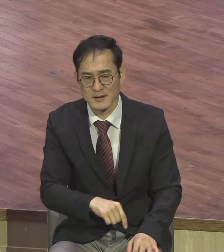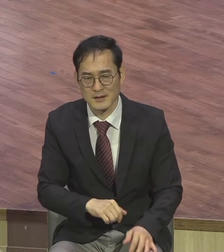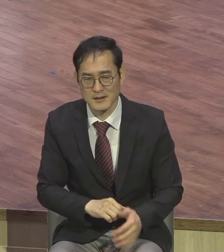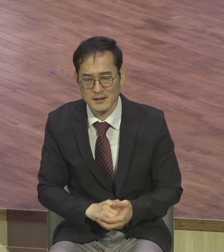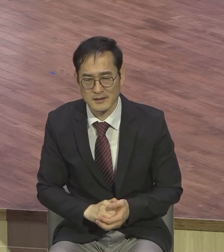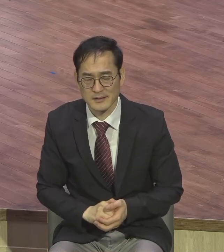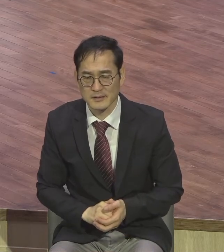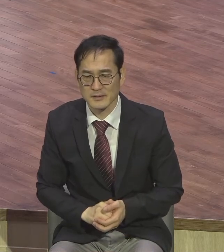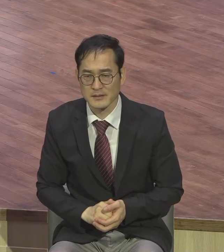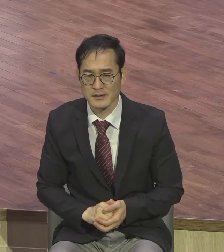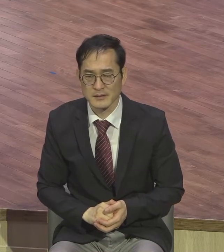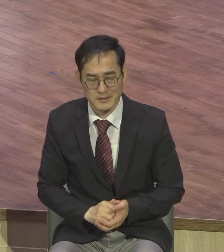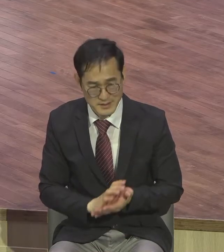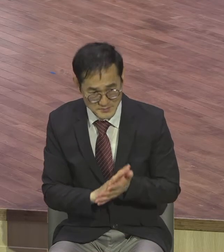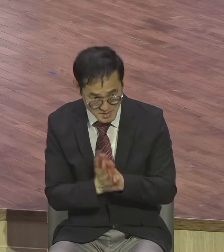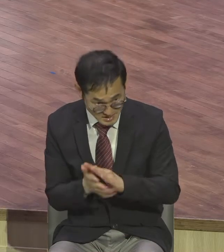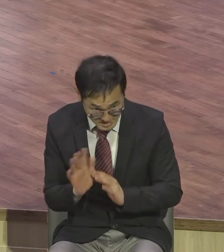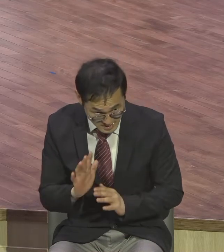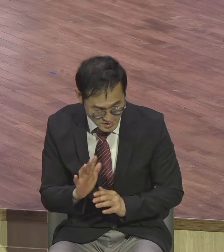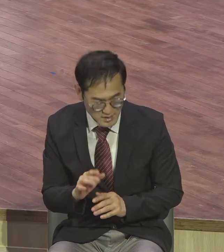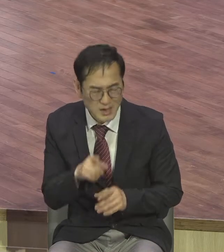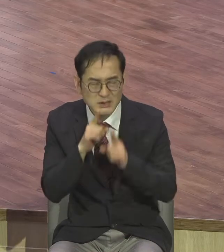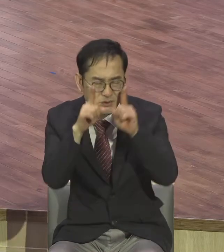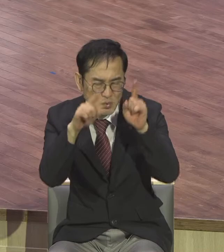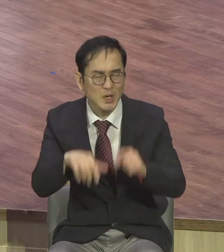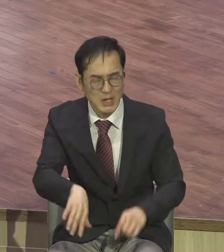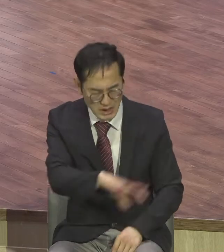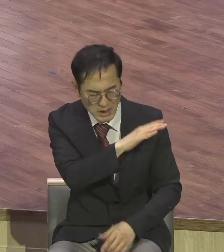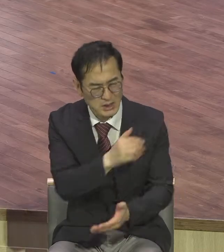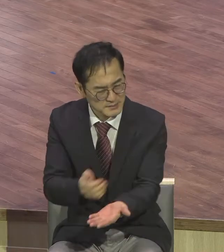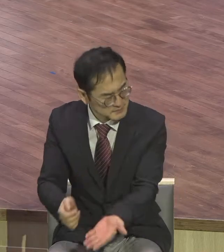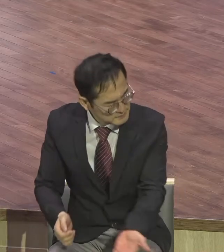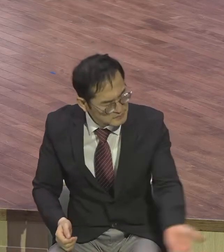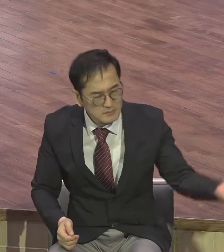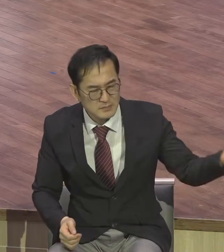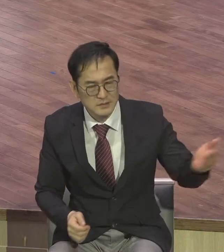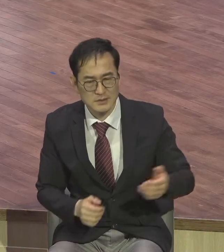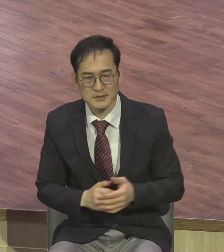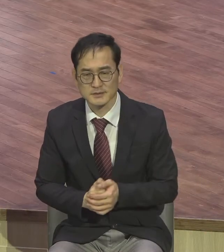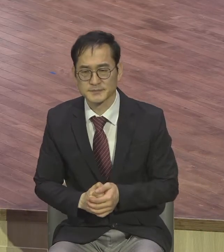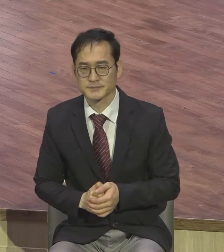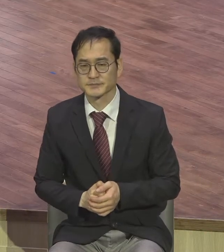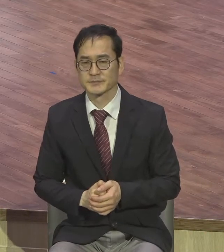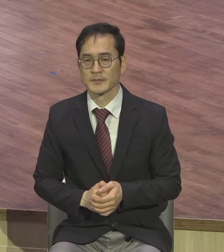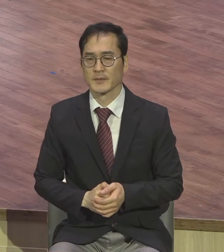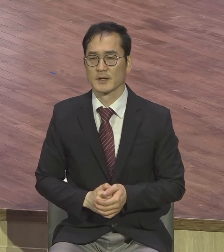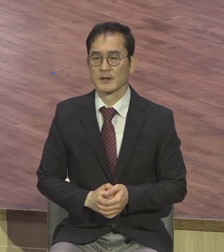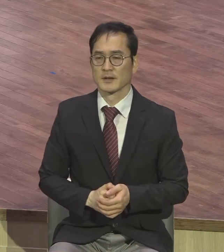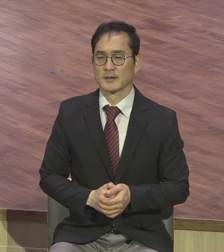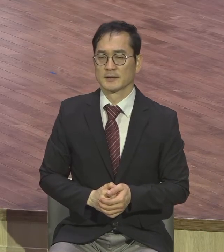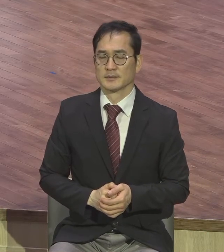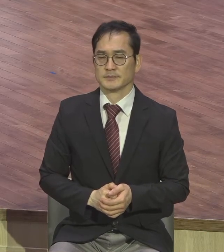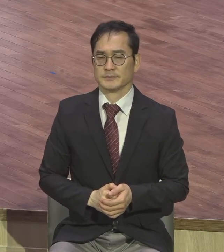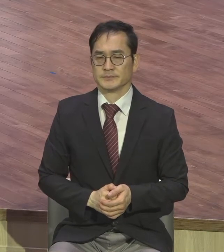오늘 본문에 보면 예수님께서 일곱 번 화 있을지인저라는 표현을 사용했습니다 그 내면에는